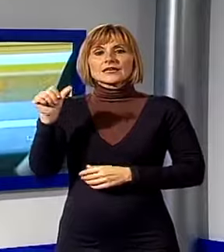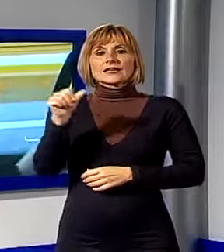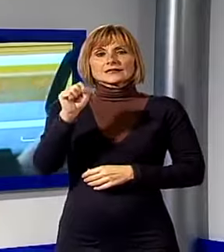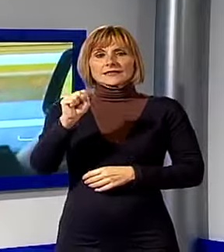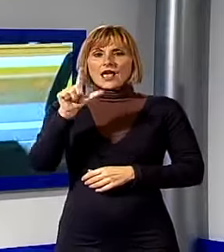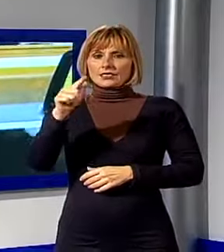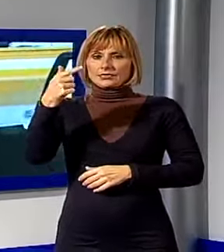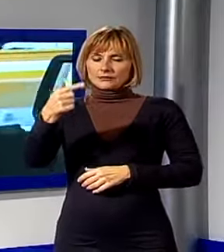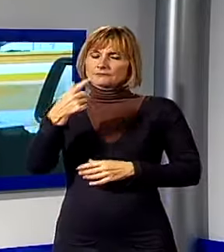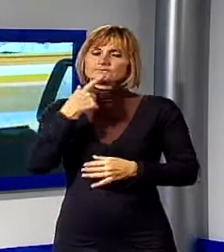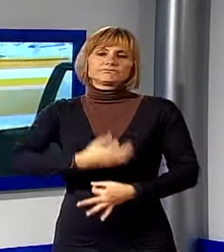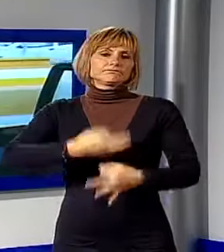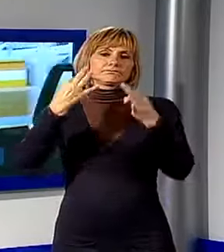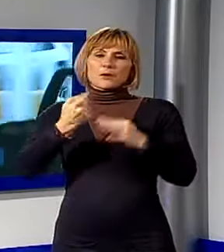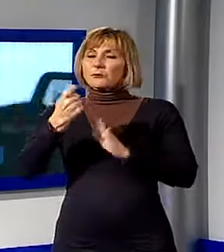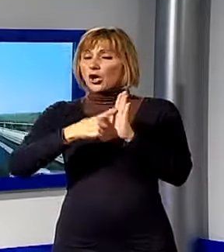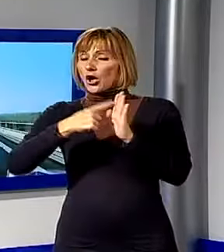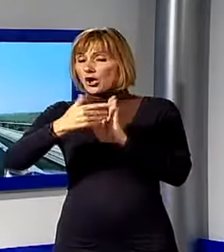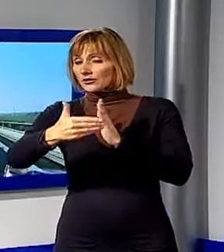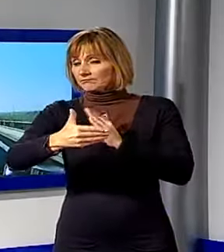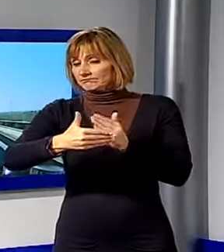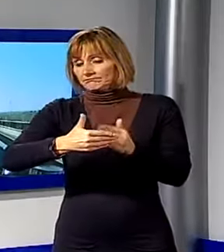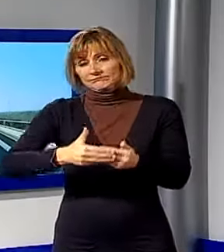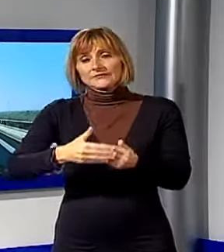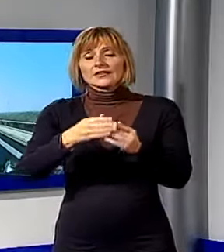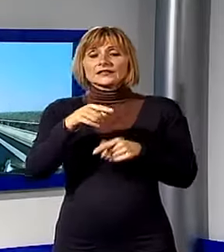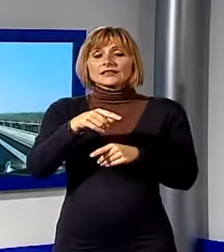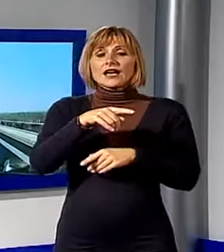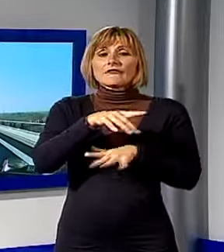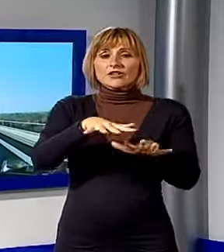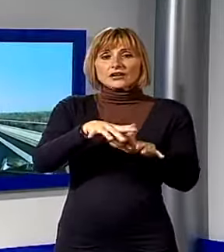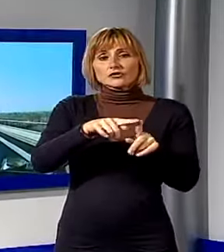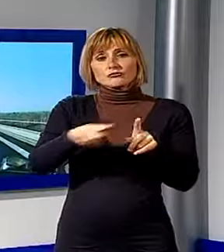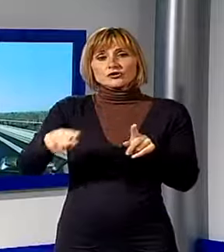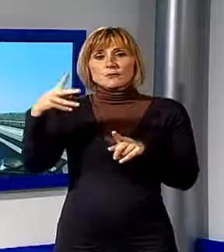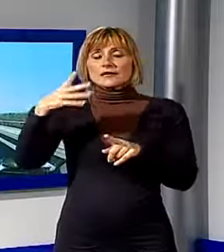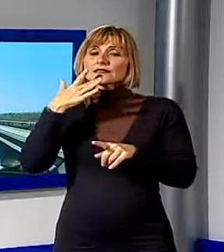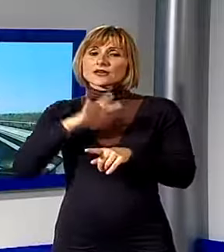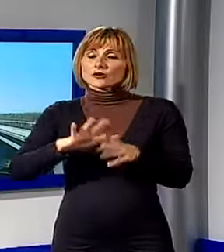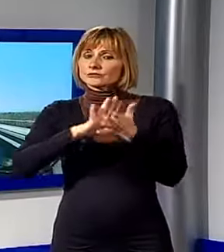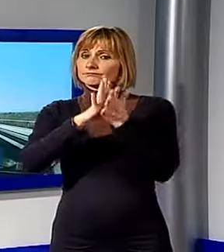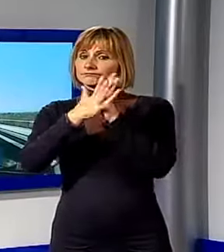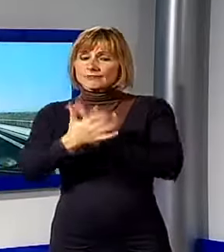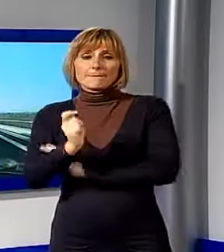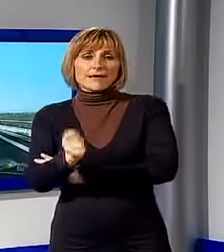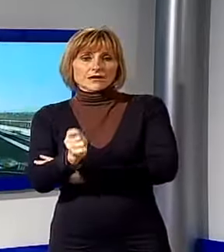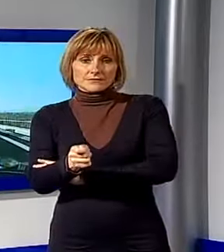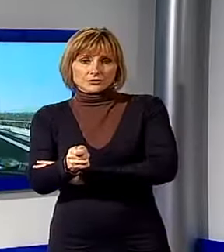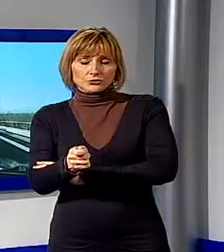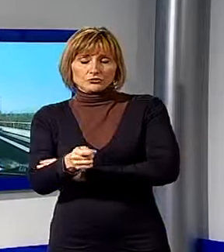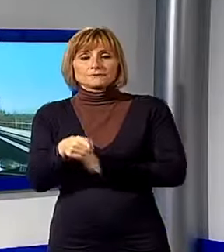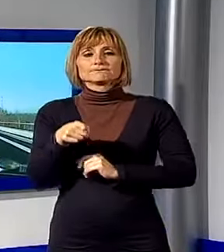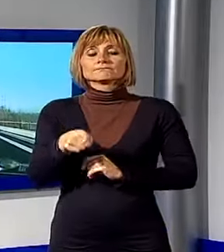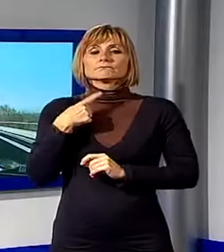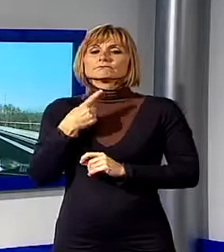La SALT ha deciso che tra pochi mesi la tratta di bretella tra via Reggio e Massarosa diventerà pagamento. Una decisione che era già stata